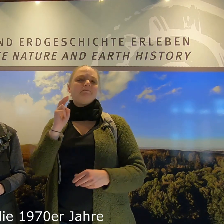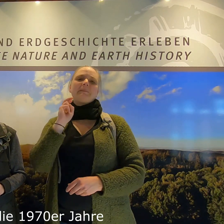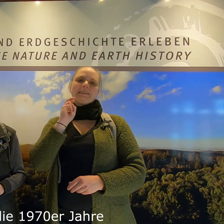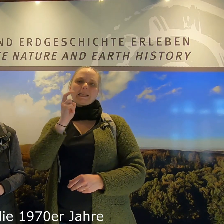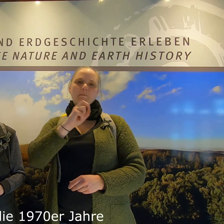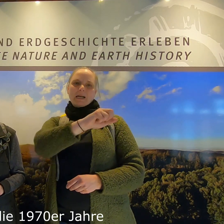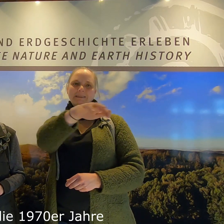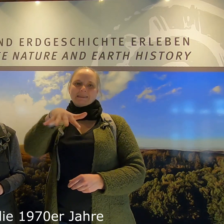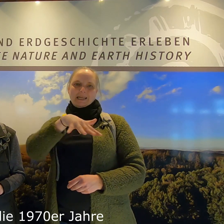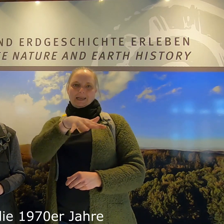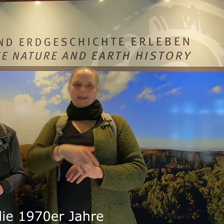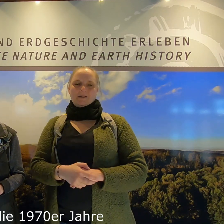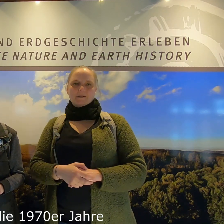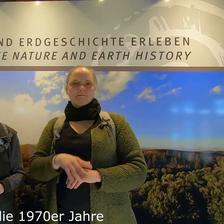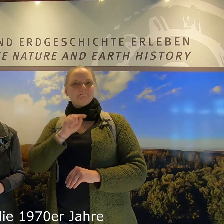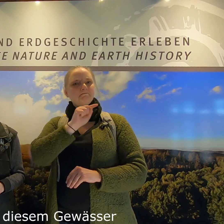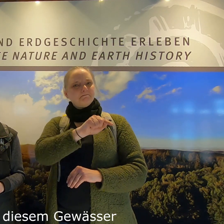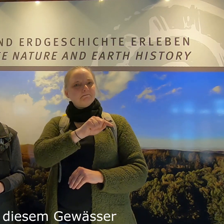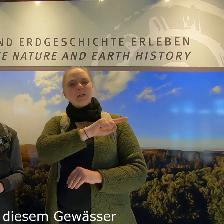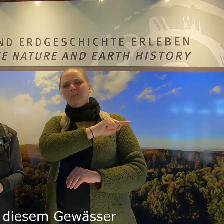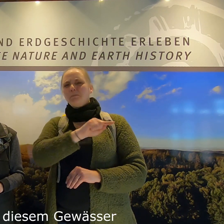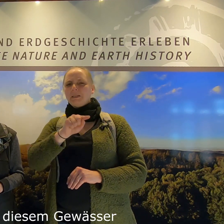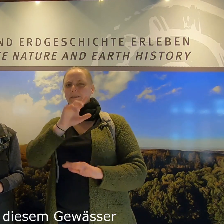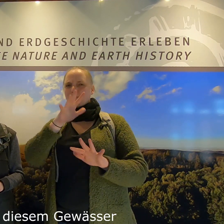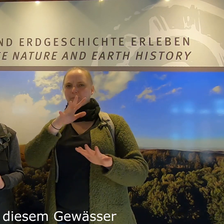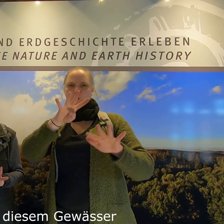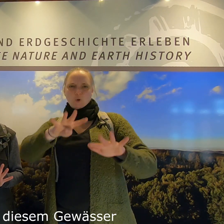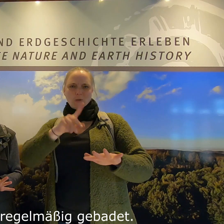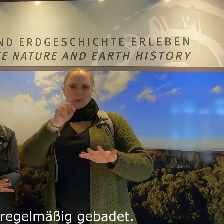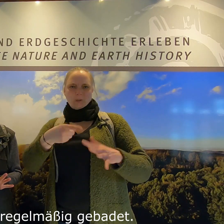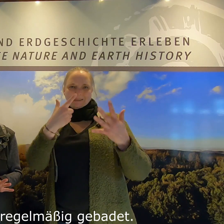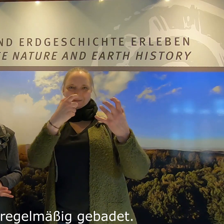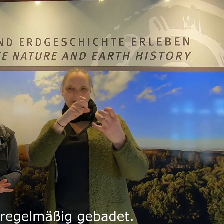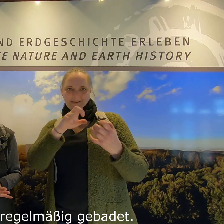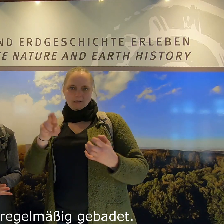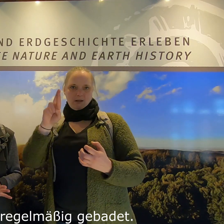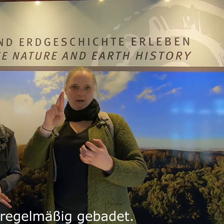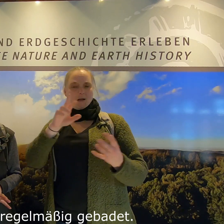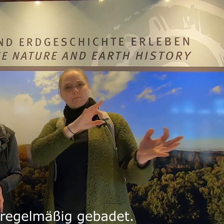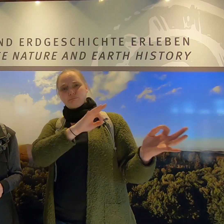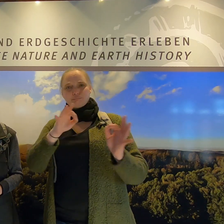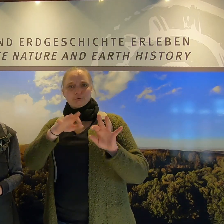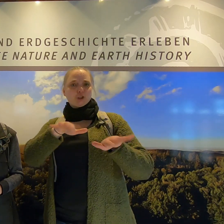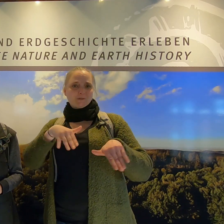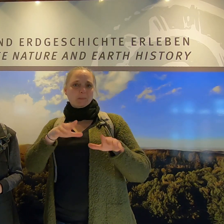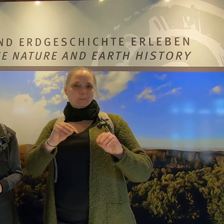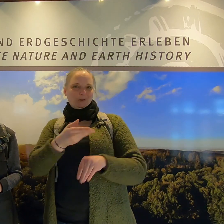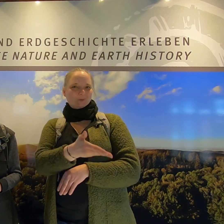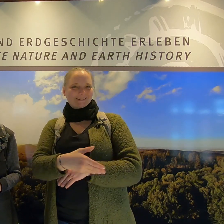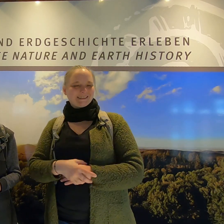Bis in die 1970er Jahre wurde in diesem Gewässer sogar noch regelmäßig gebadet.